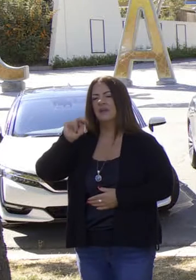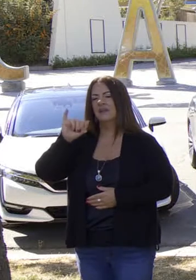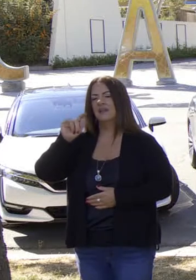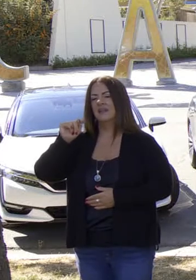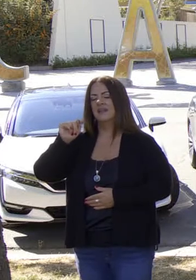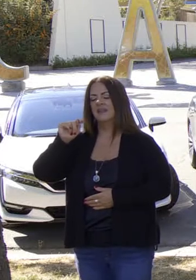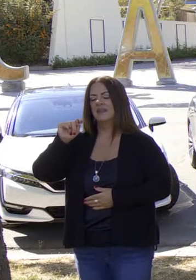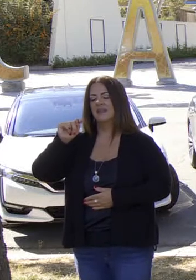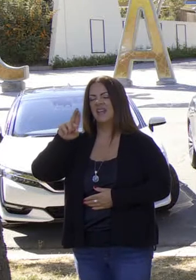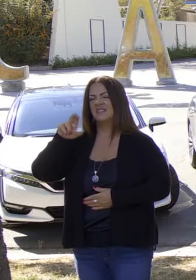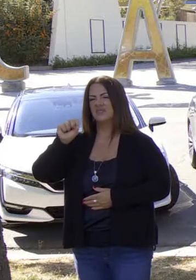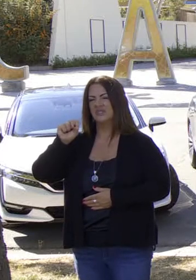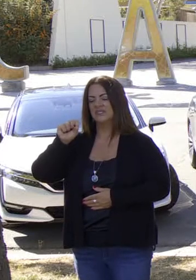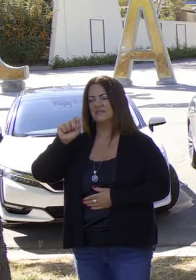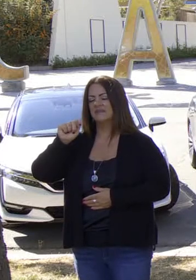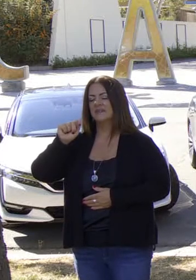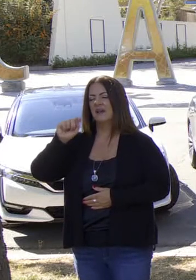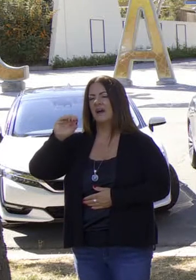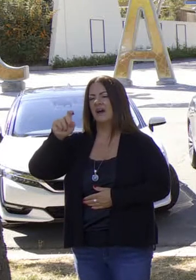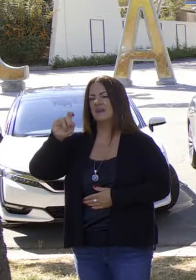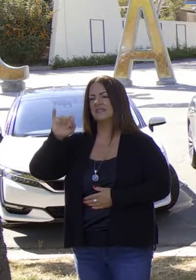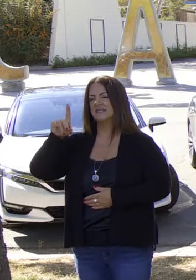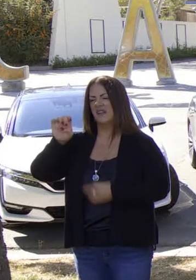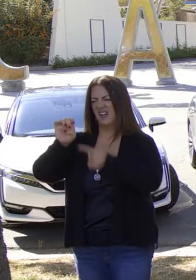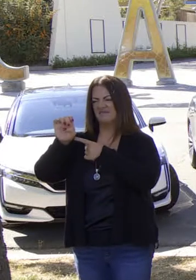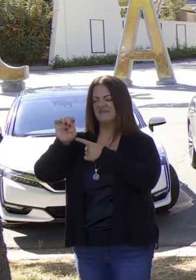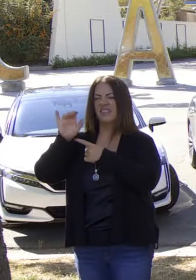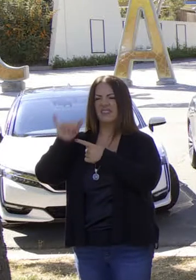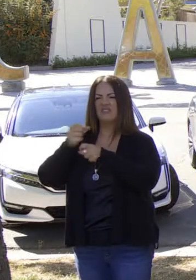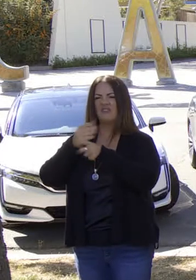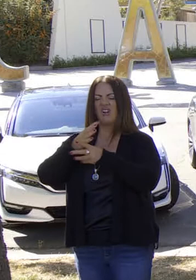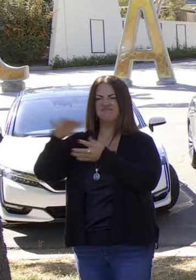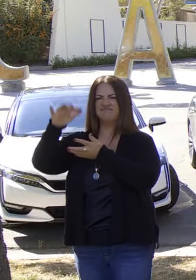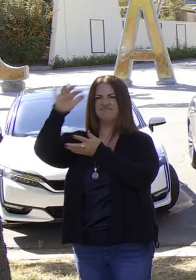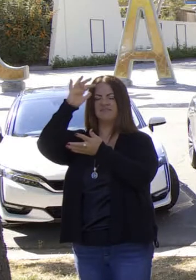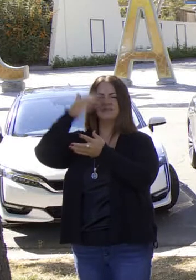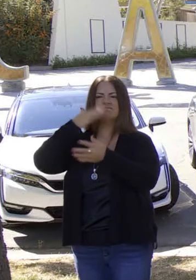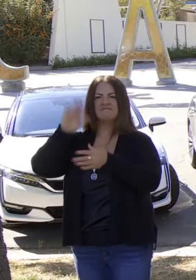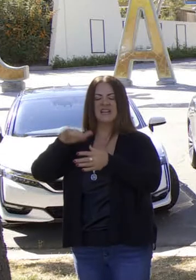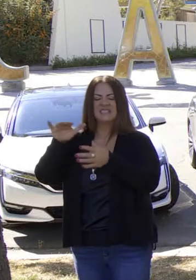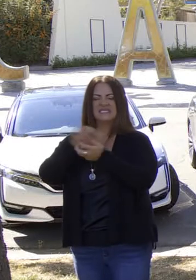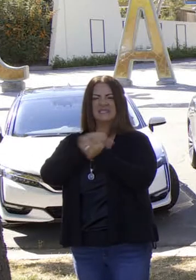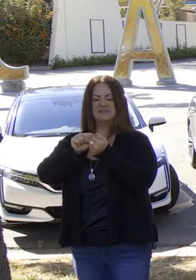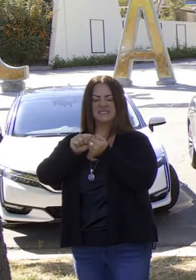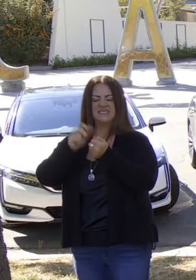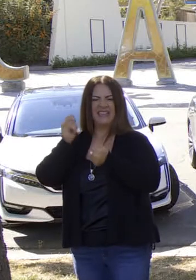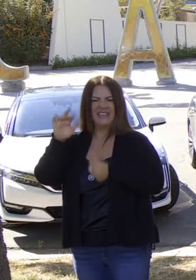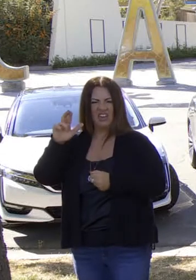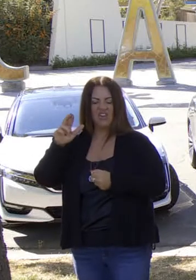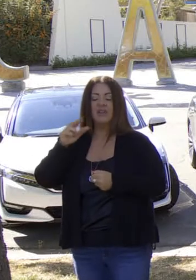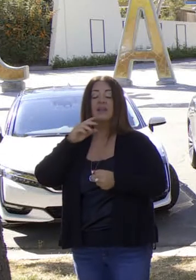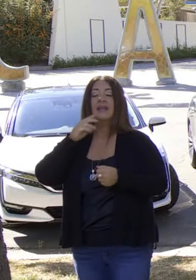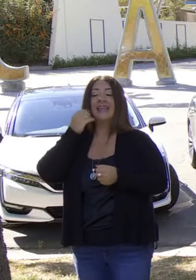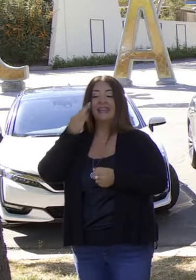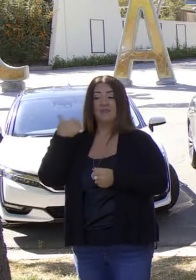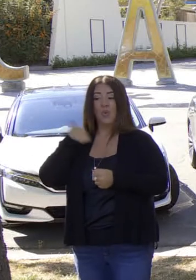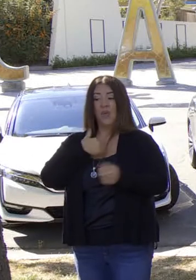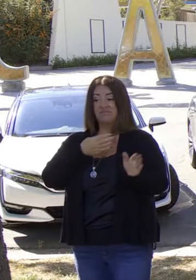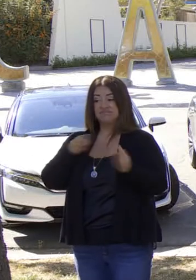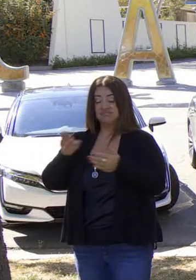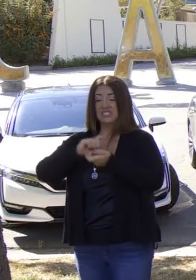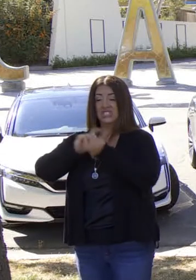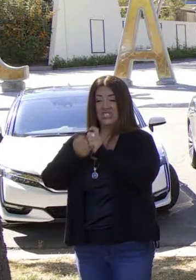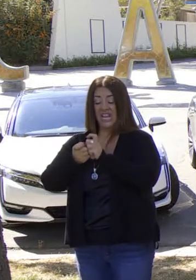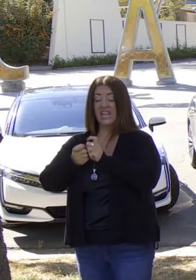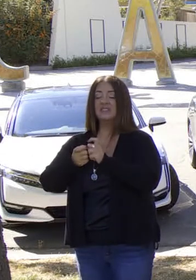nitrógeno, emisiones de lo que llamamos NOx en el estado de California. El hacerlo mejorará la calidad del aire y mejorará